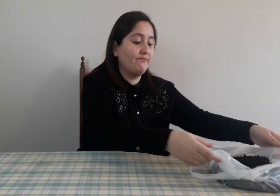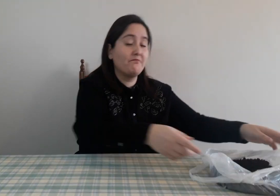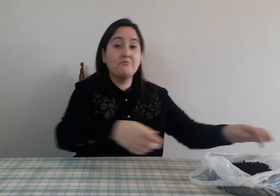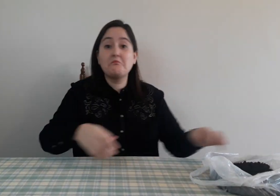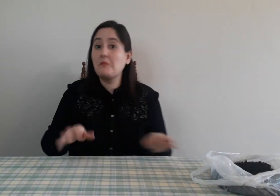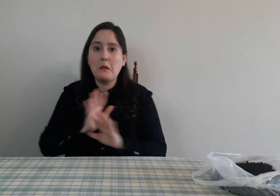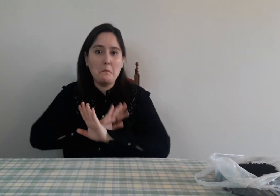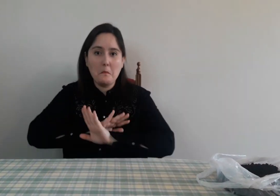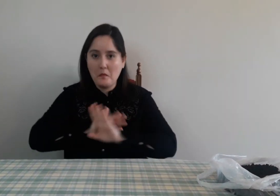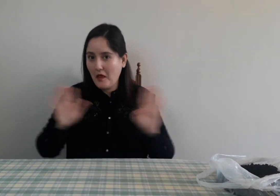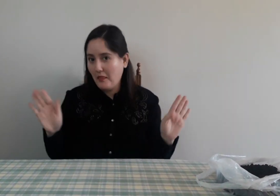Y nada más.